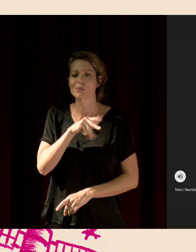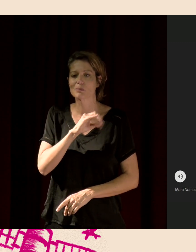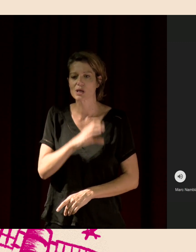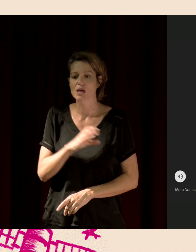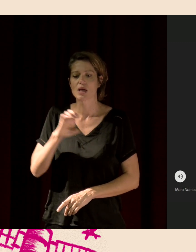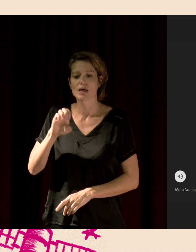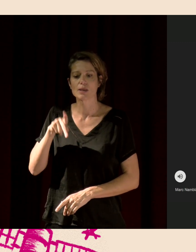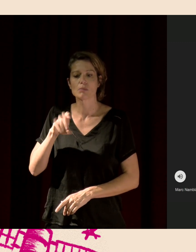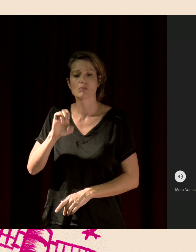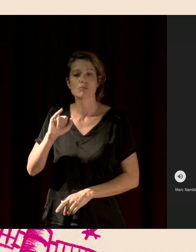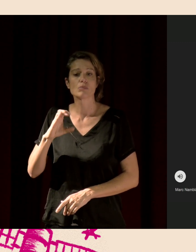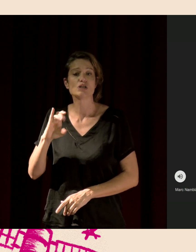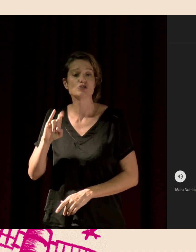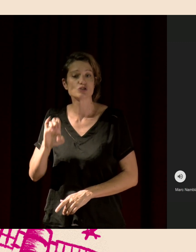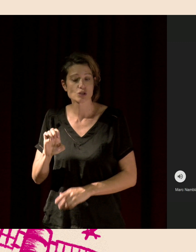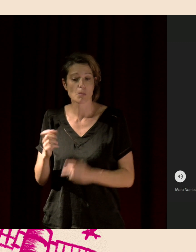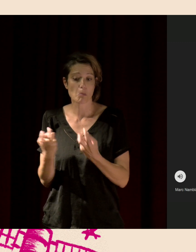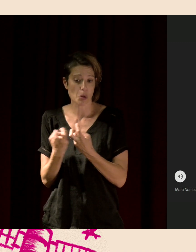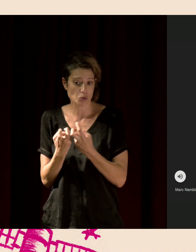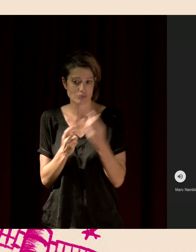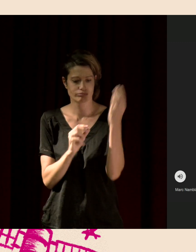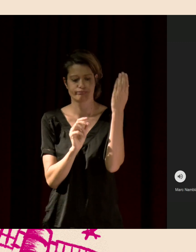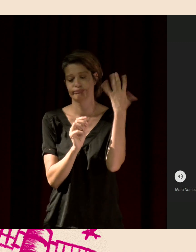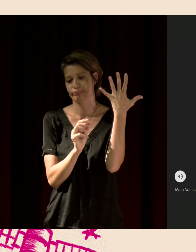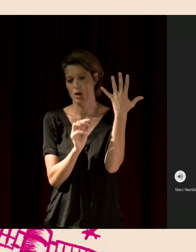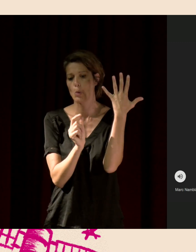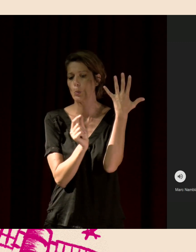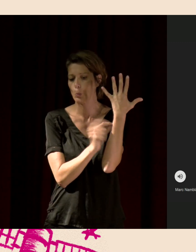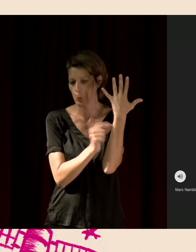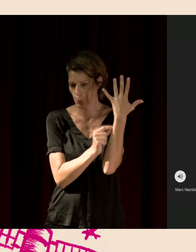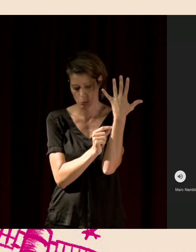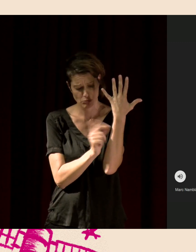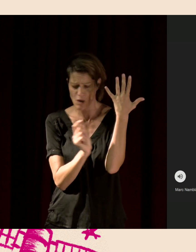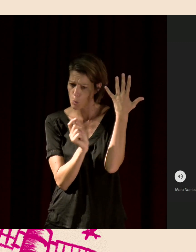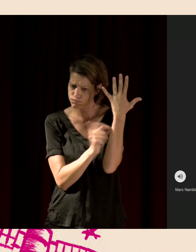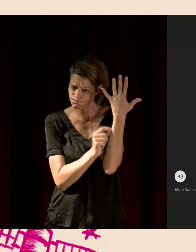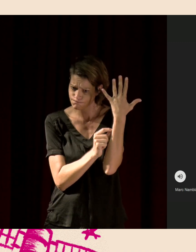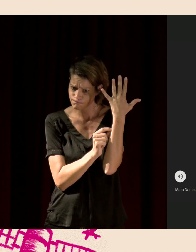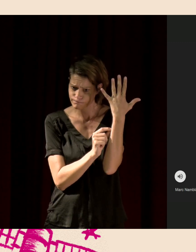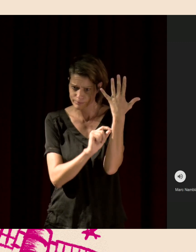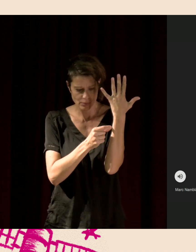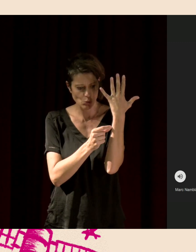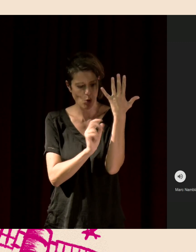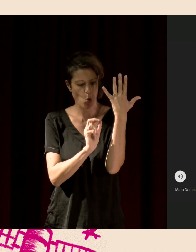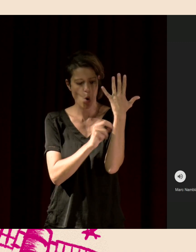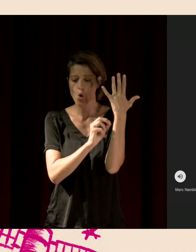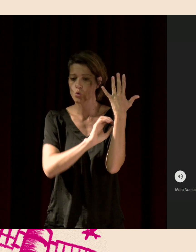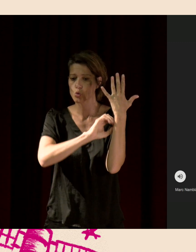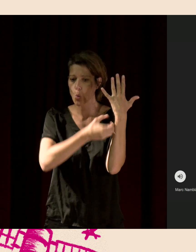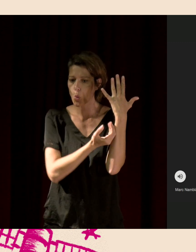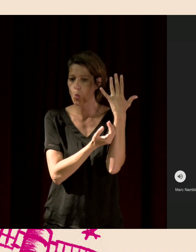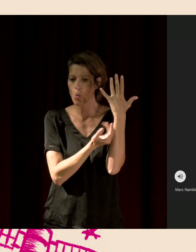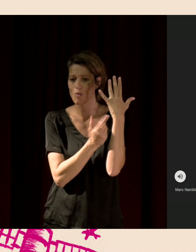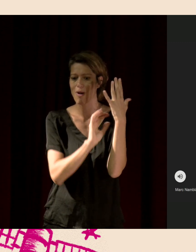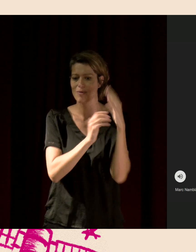Il y a dans cette forêt plusieurs espèces de piques. Et les piques creusent des trous, vous savez, pour nidifier. Ces trous sont